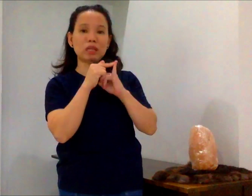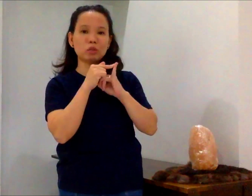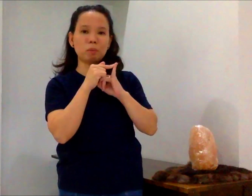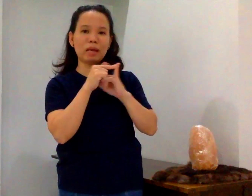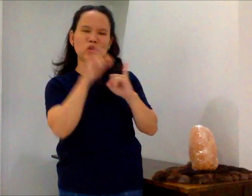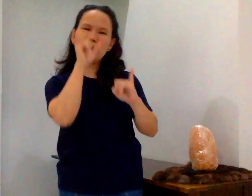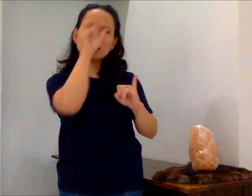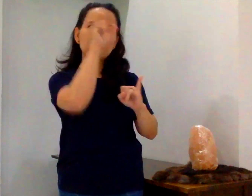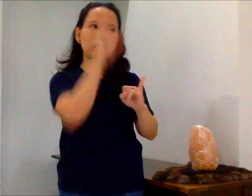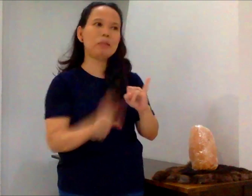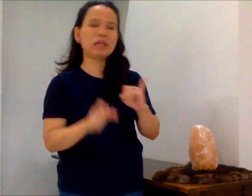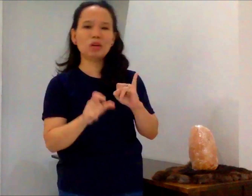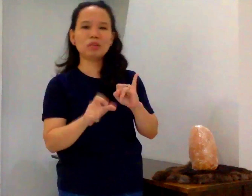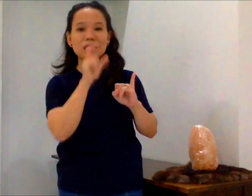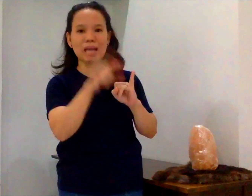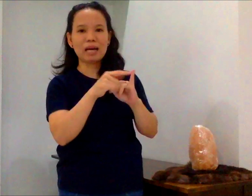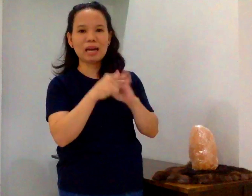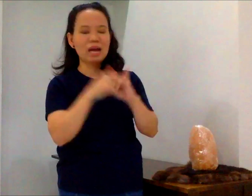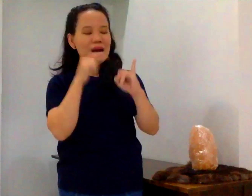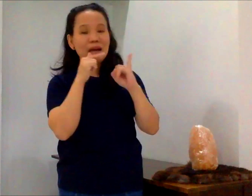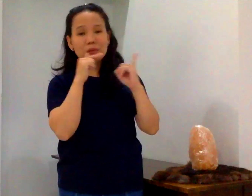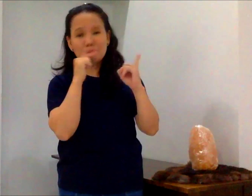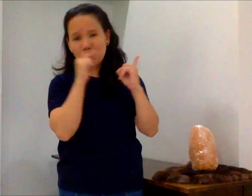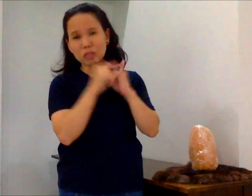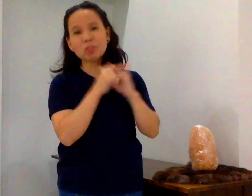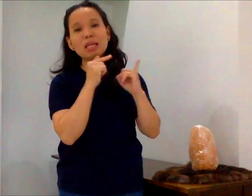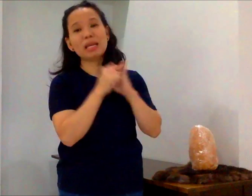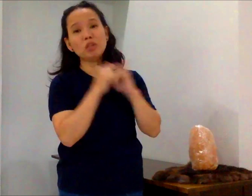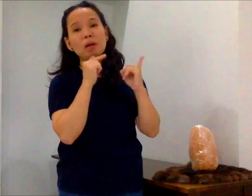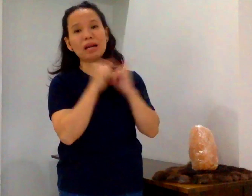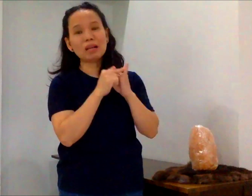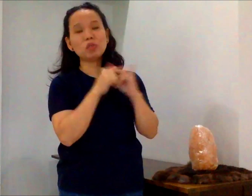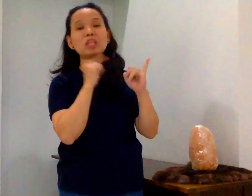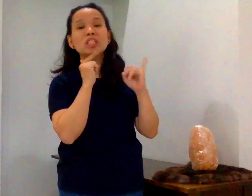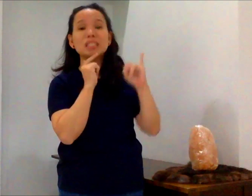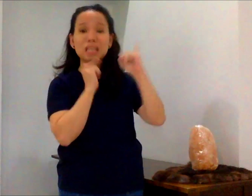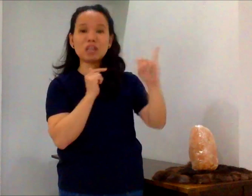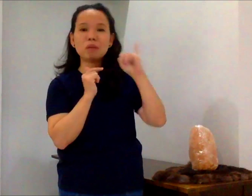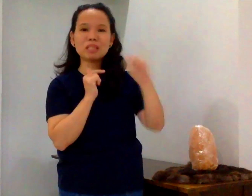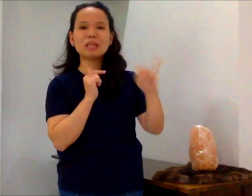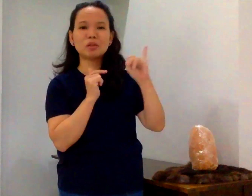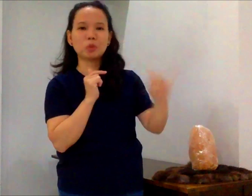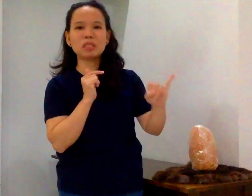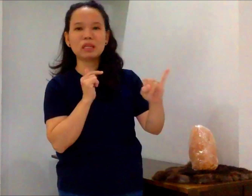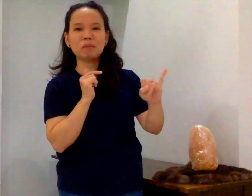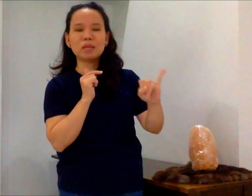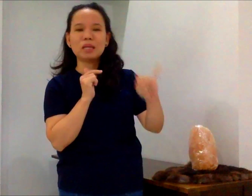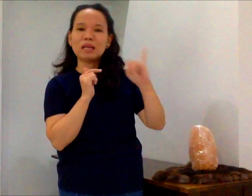ng supply. So, may isang papel kayo na listahan. At pwede niyo sanayin yung mga anak niyo na sila na yung maglista ng grocery. Na